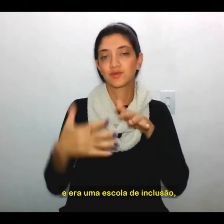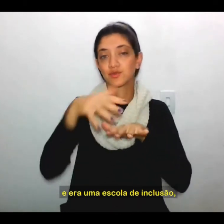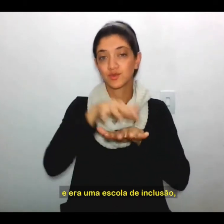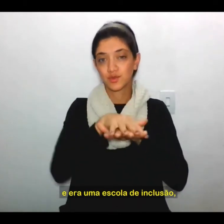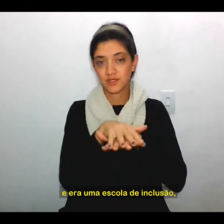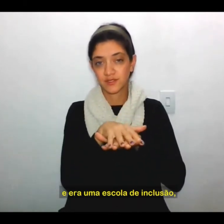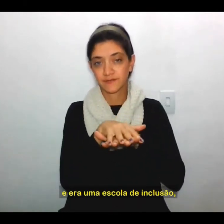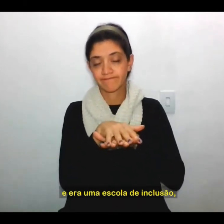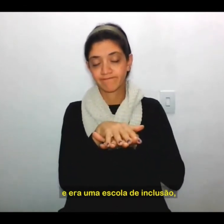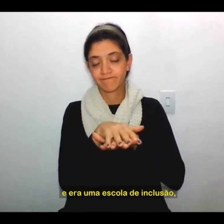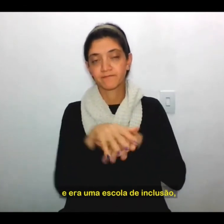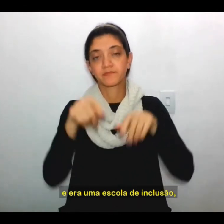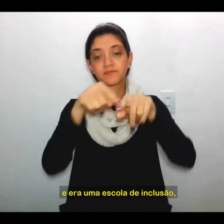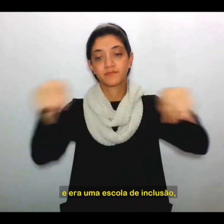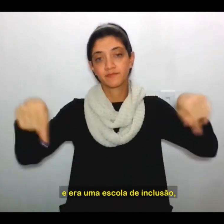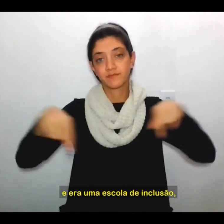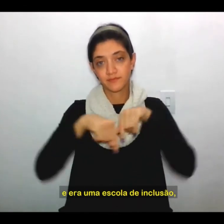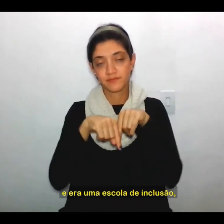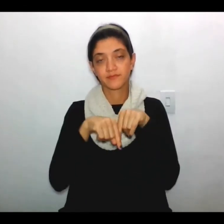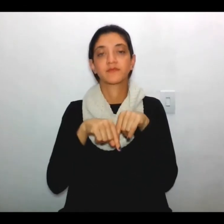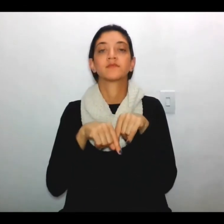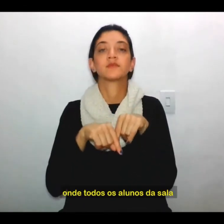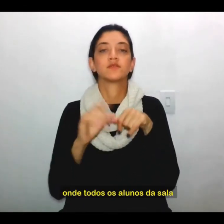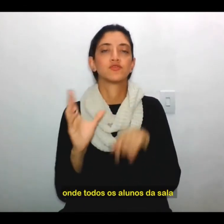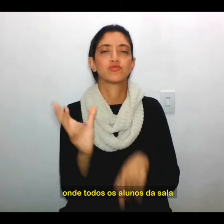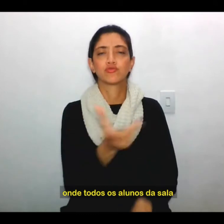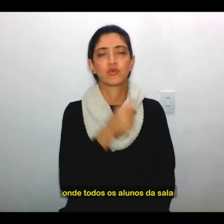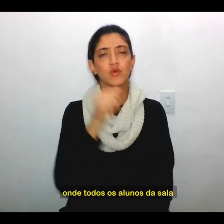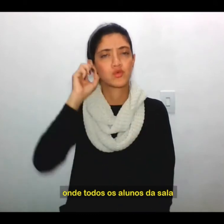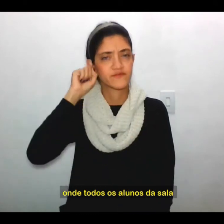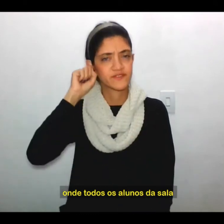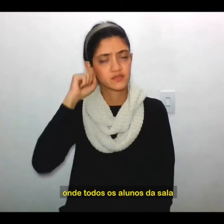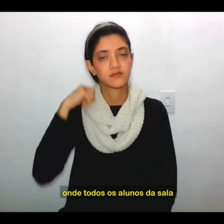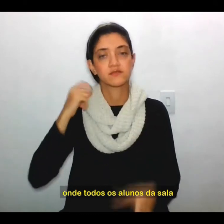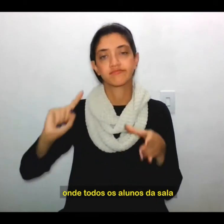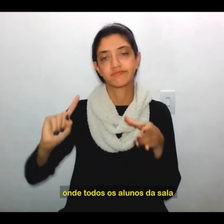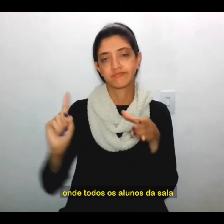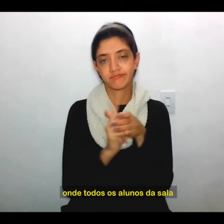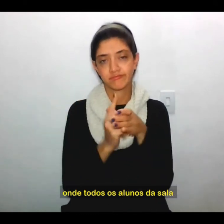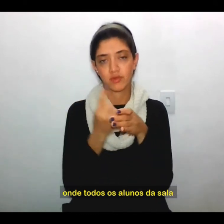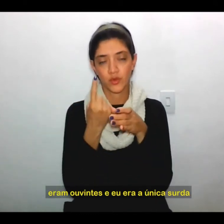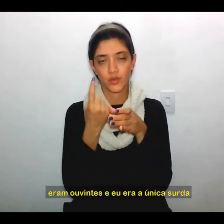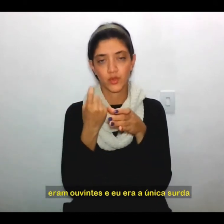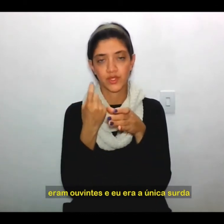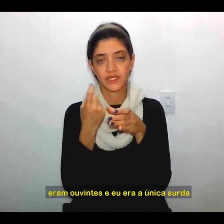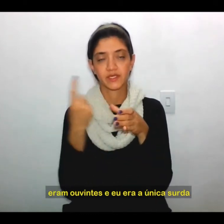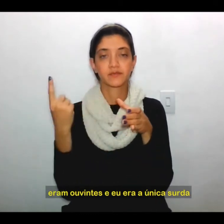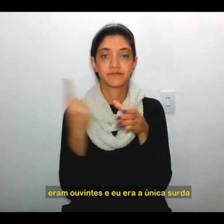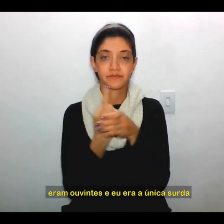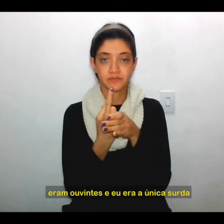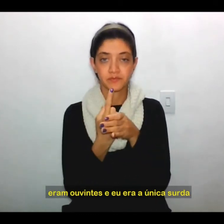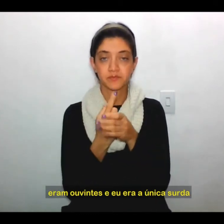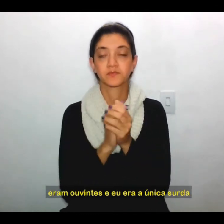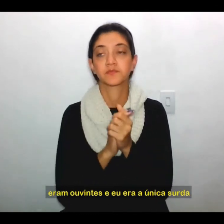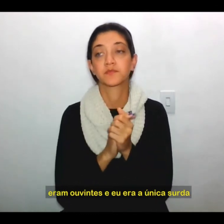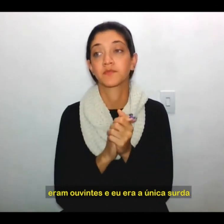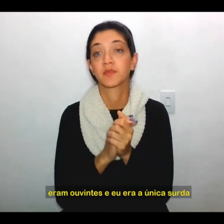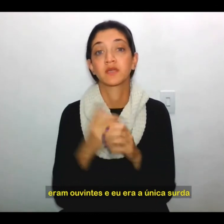era uma escola de inclusão, onde todos os alunos da sala eram ouvintes e eu era a única